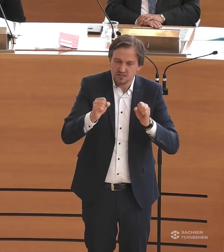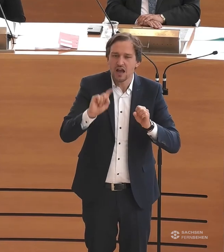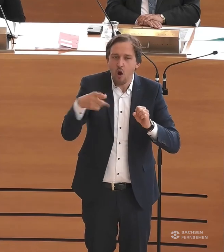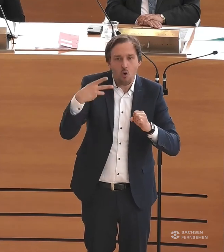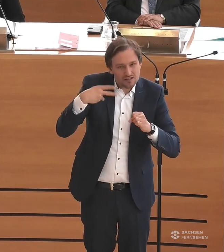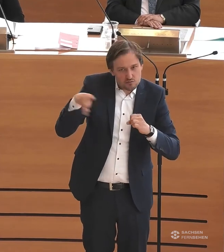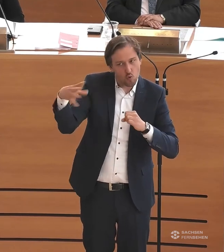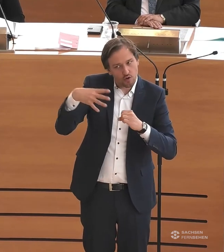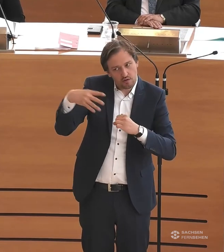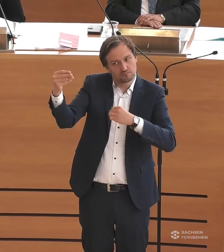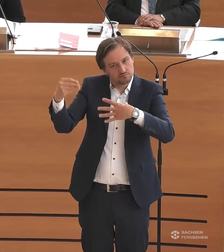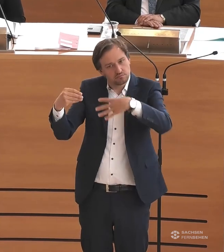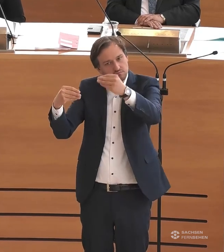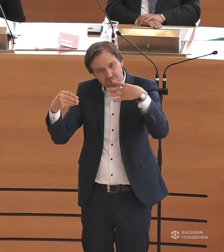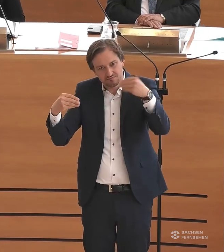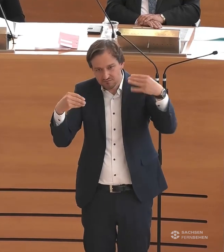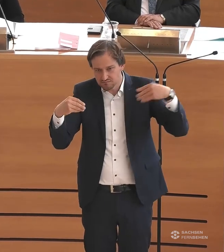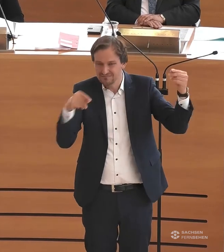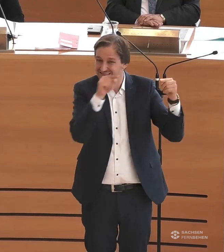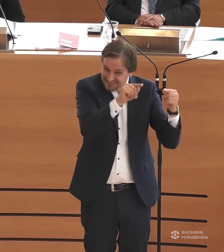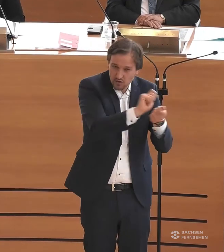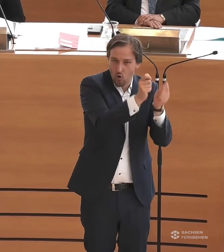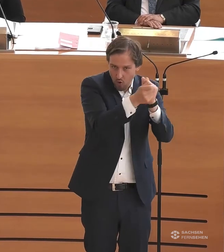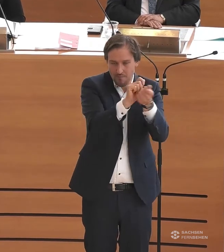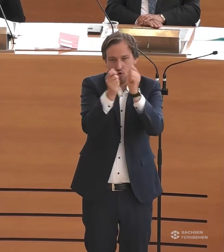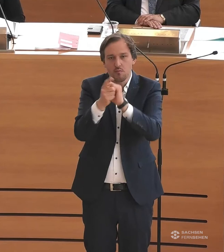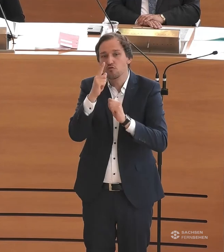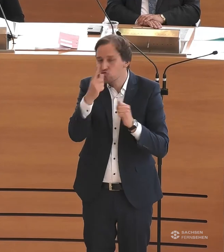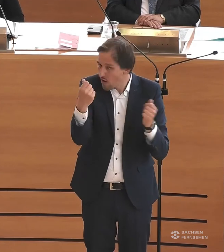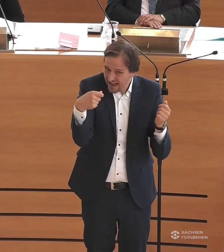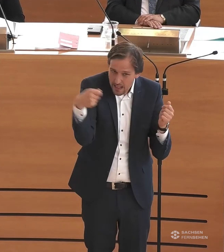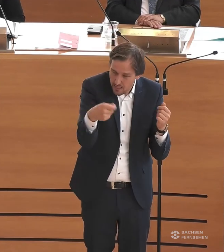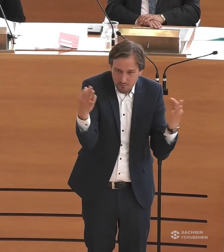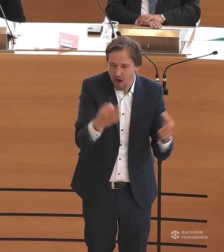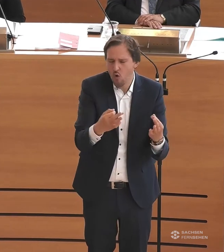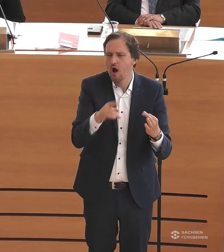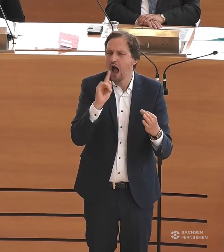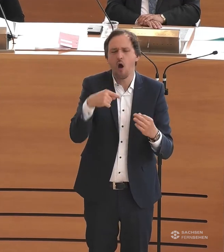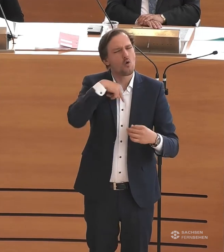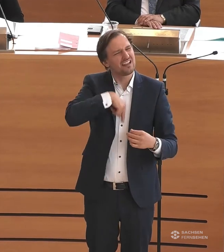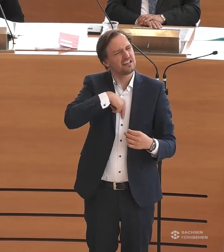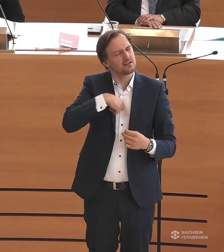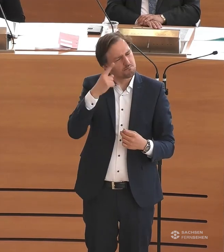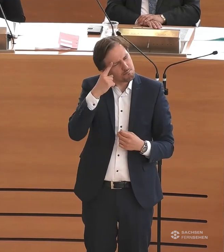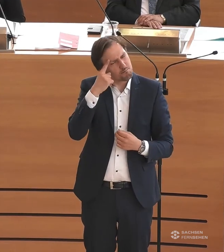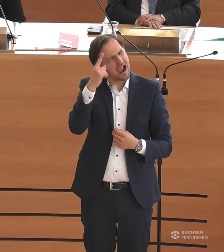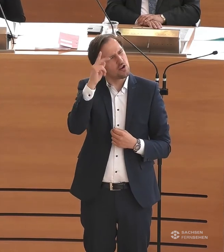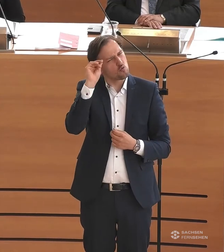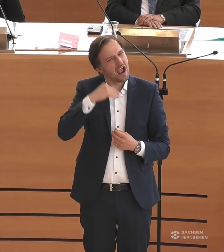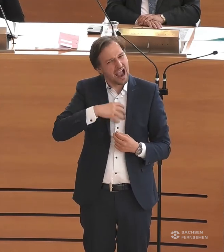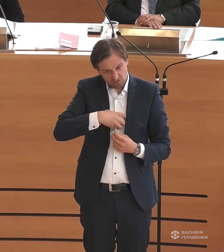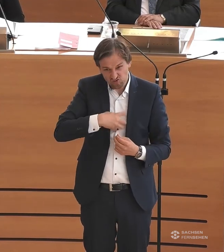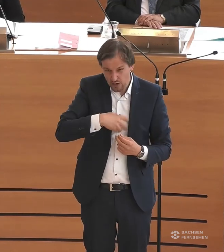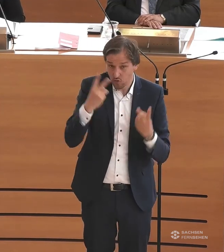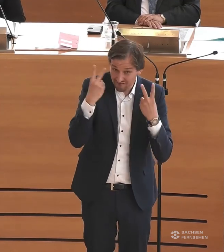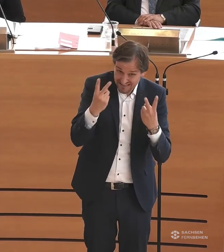in ihrer tagtäglichen Arbeit umsetzen. Und das ist nicht immer alleine vom Geld abhängig, sondern einfach auch von der inneren Einstellung, die man zu diesem Thema hat.